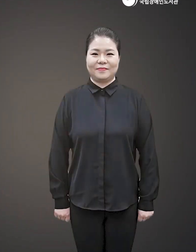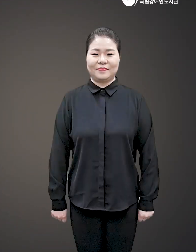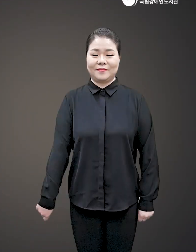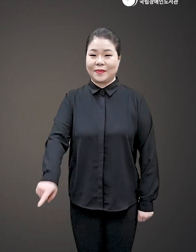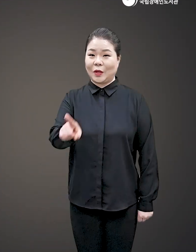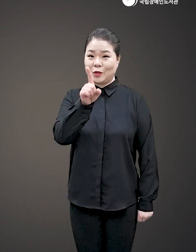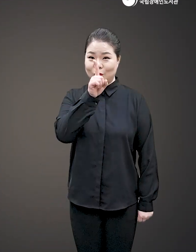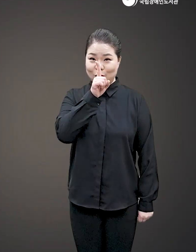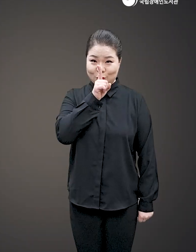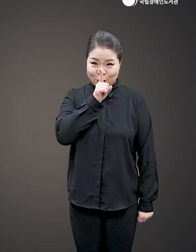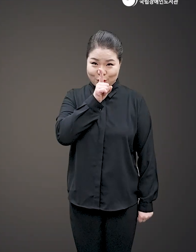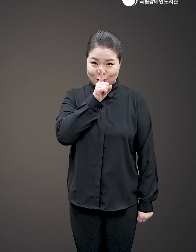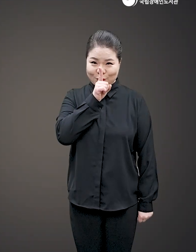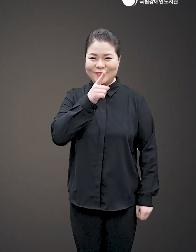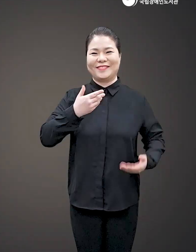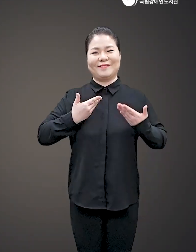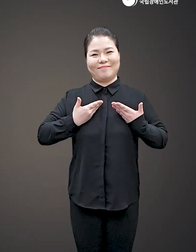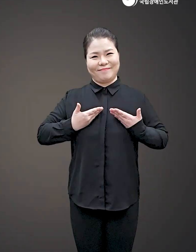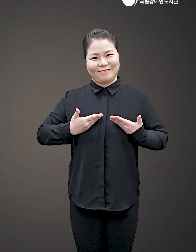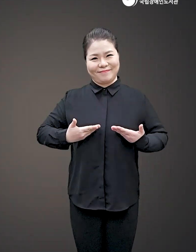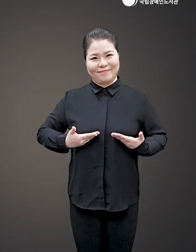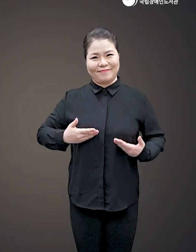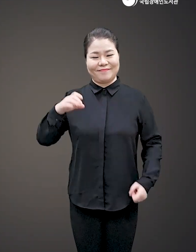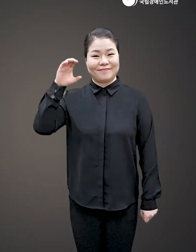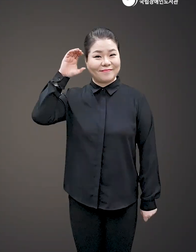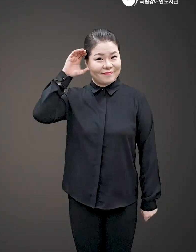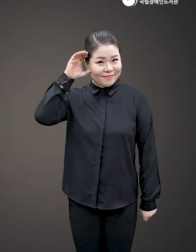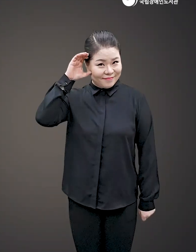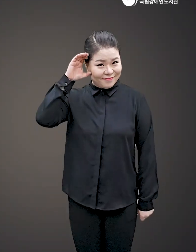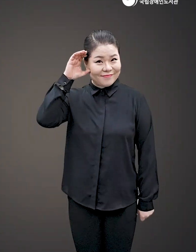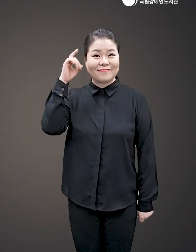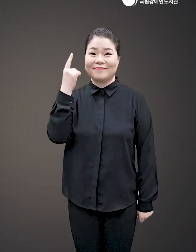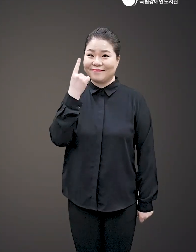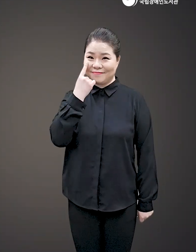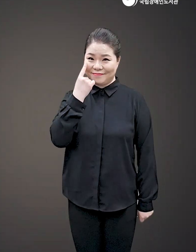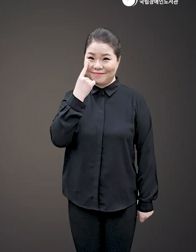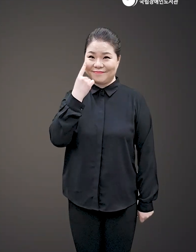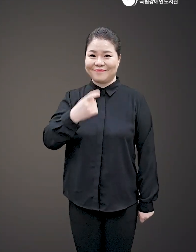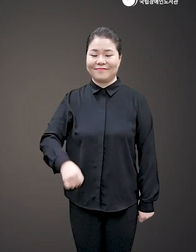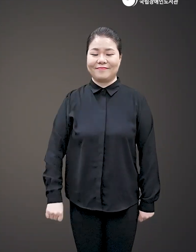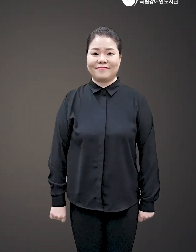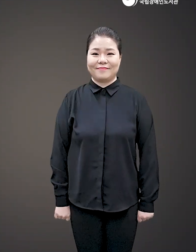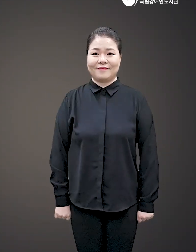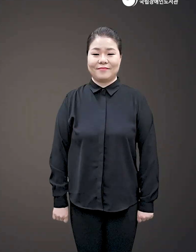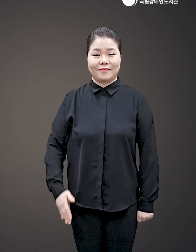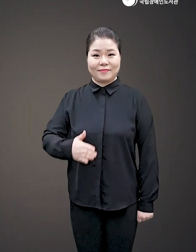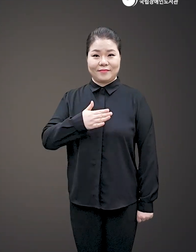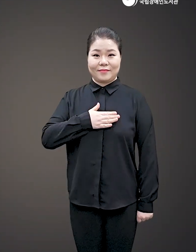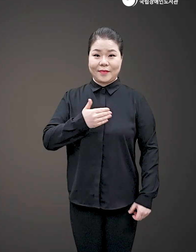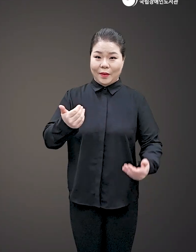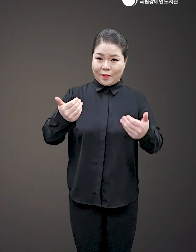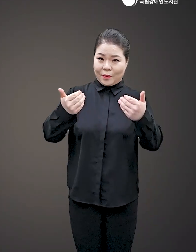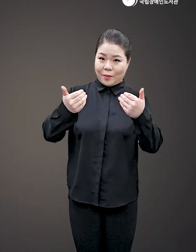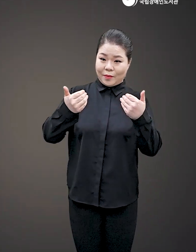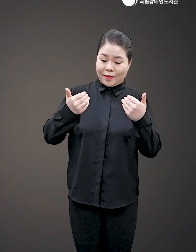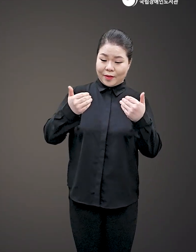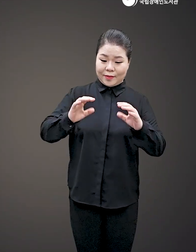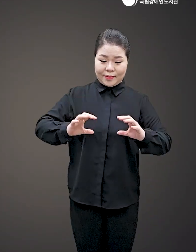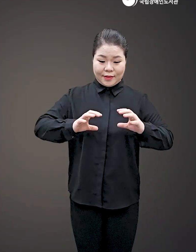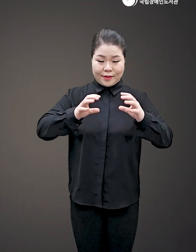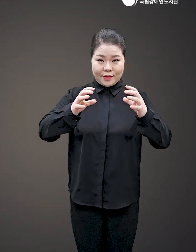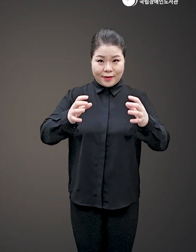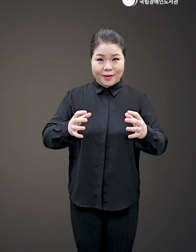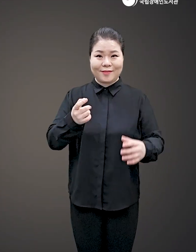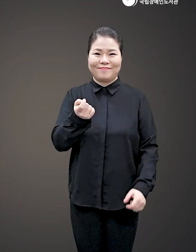쉿! 가만히 귀 기울여 보세요 나를 향한 세상의 작은